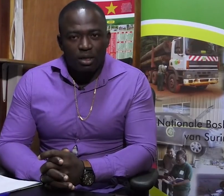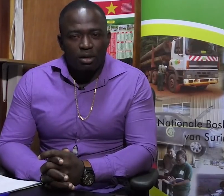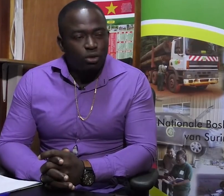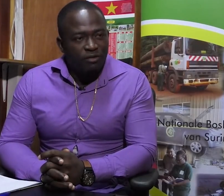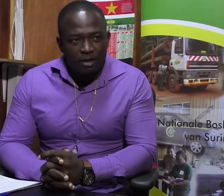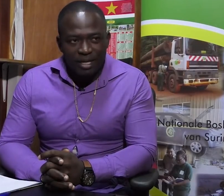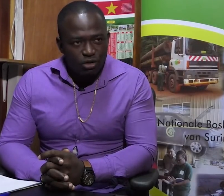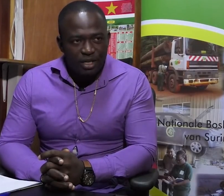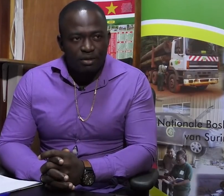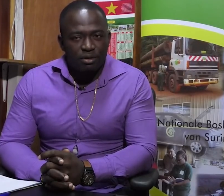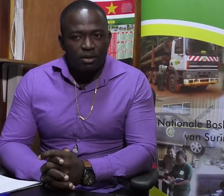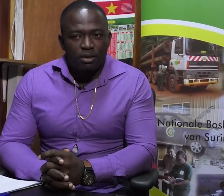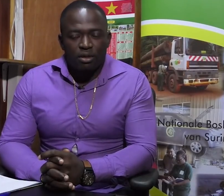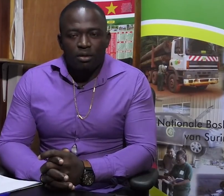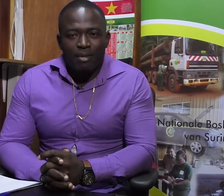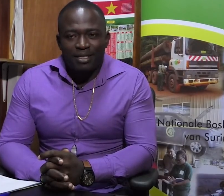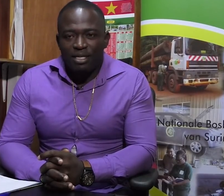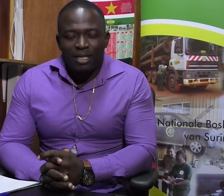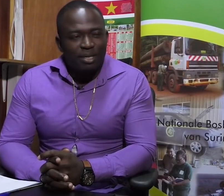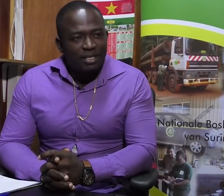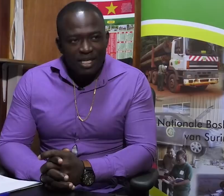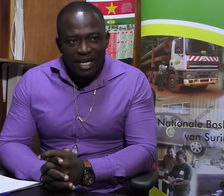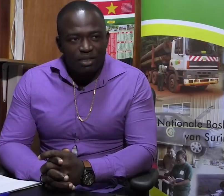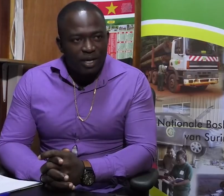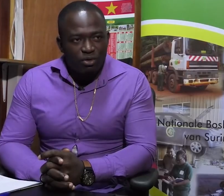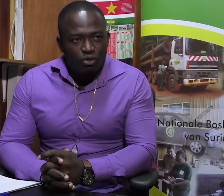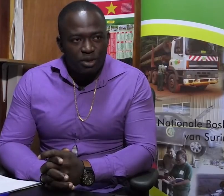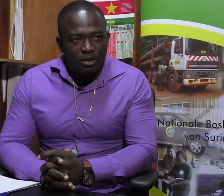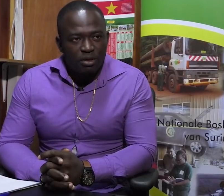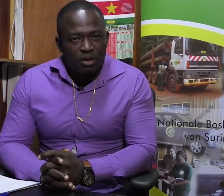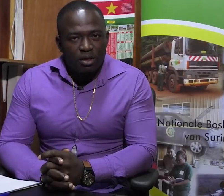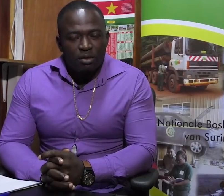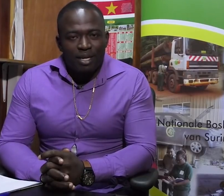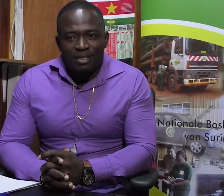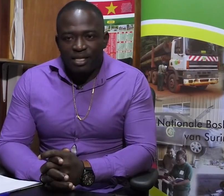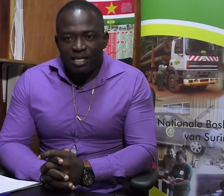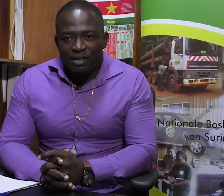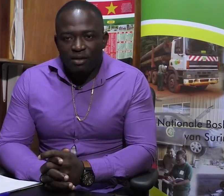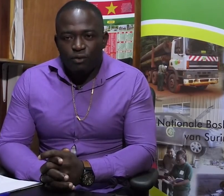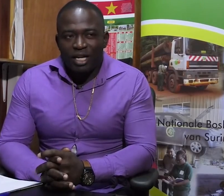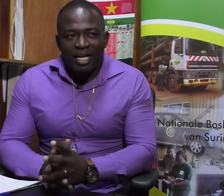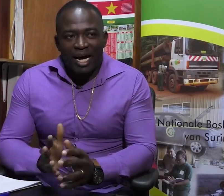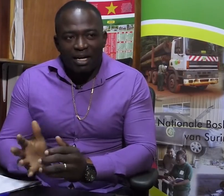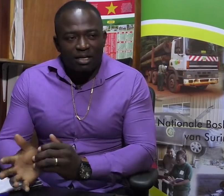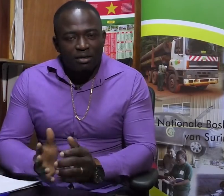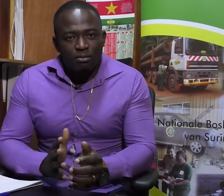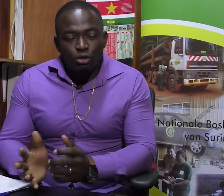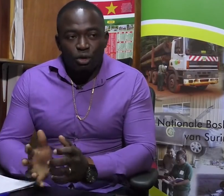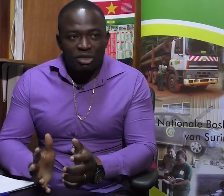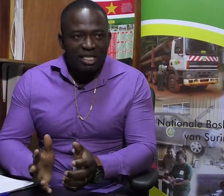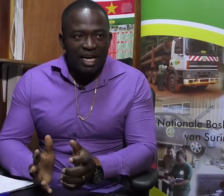hebben, gemotiveerde personeel, mensen die met plezier aan het werk komen, mensen die voor elkaar